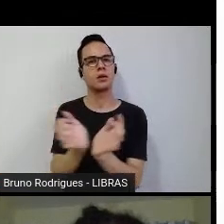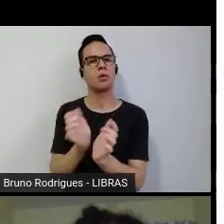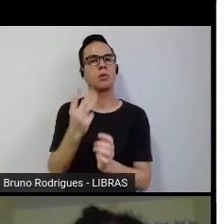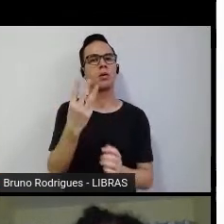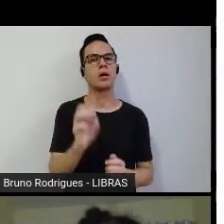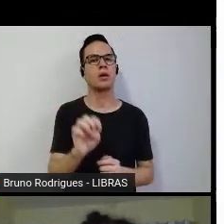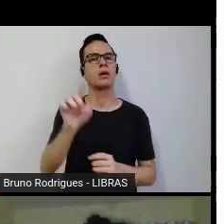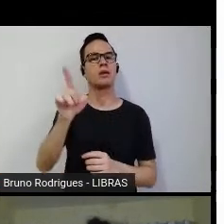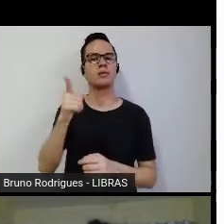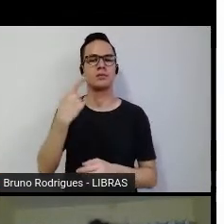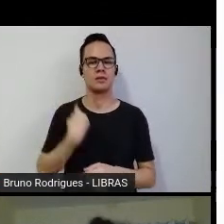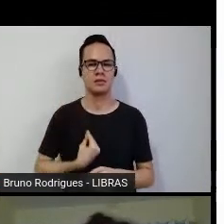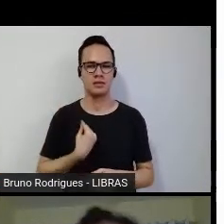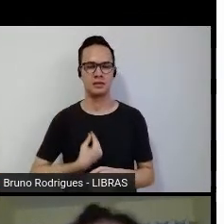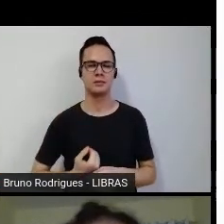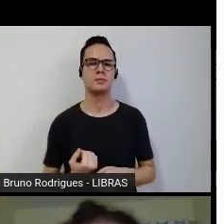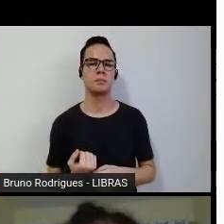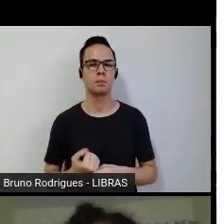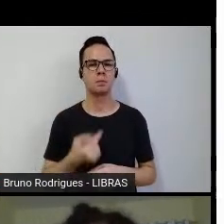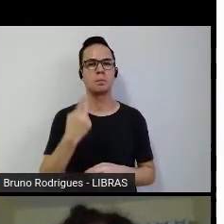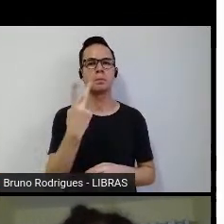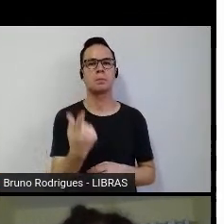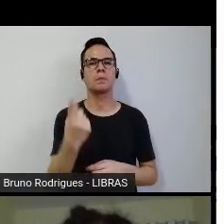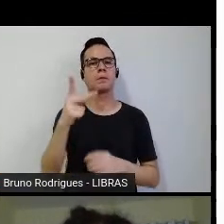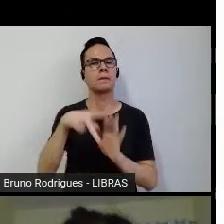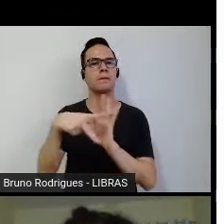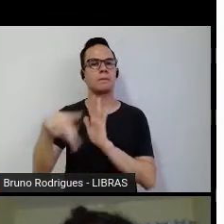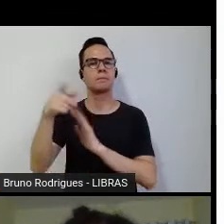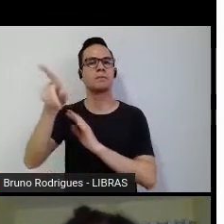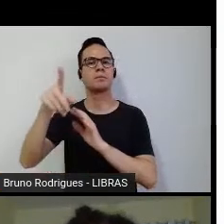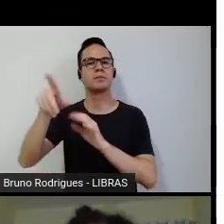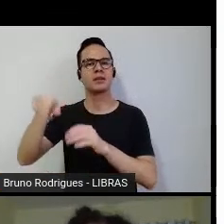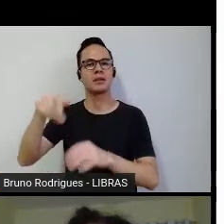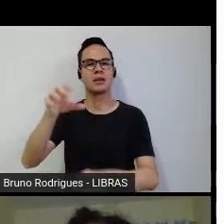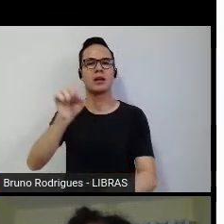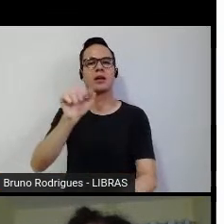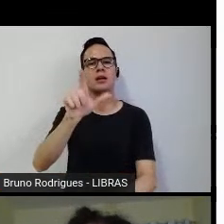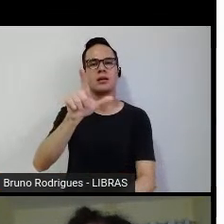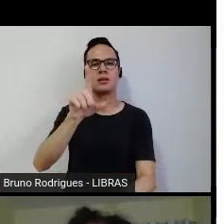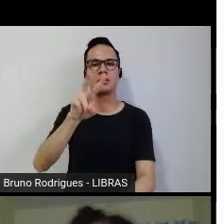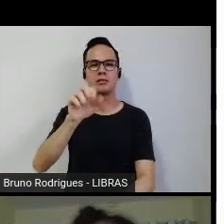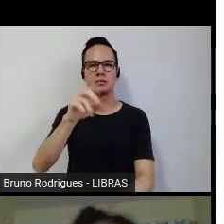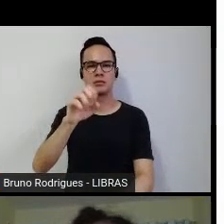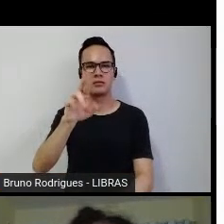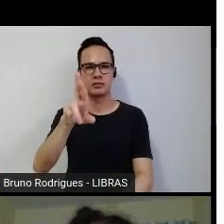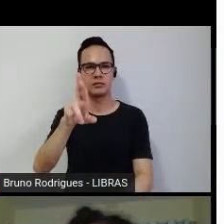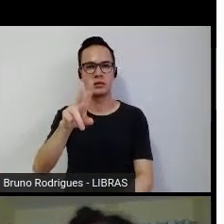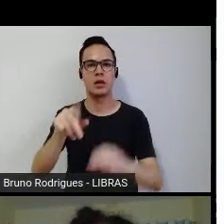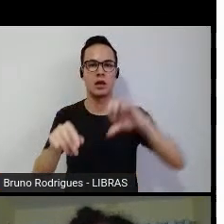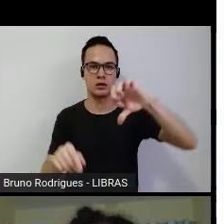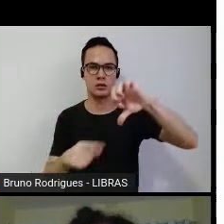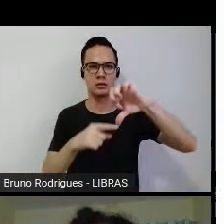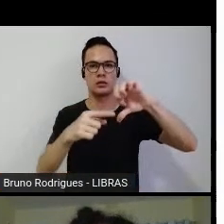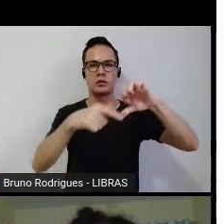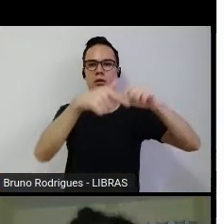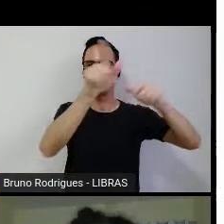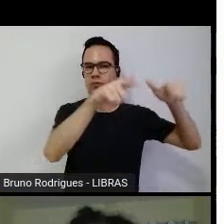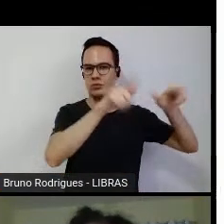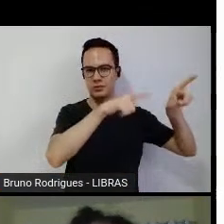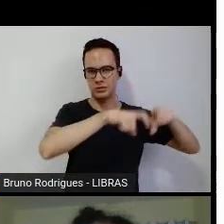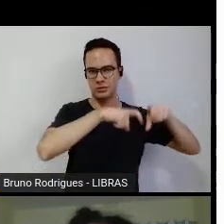futebol participando, desses 30, 21 eram da capital, e nove times eram do interior,